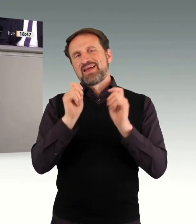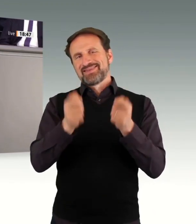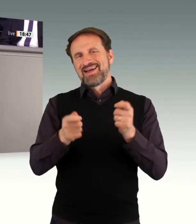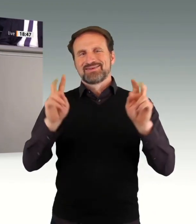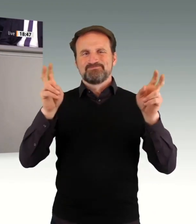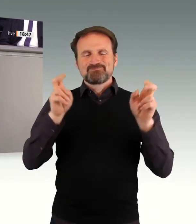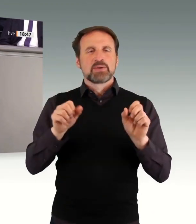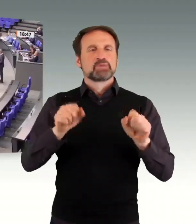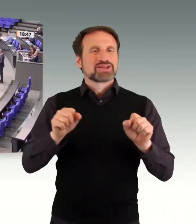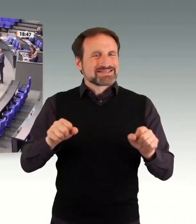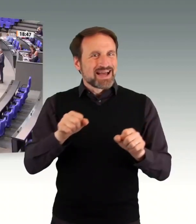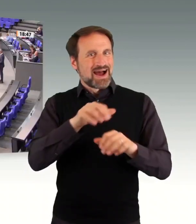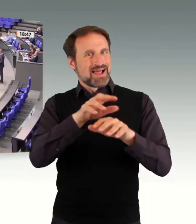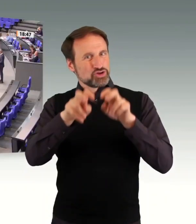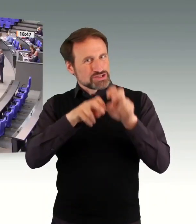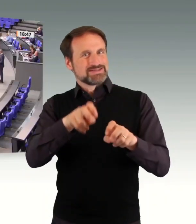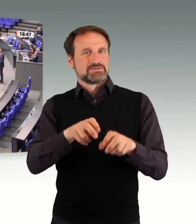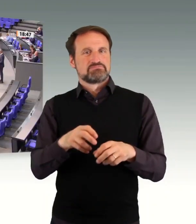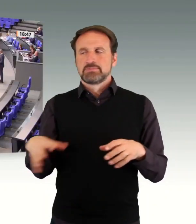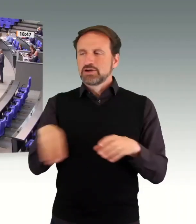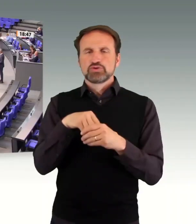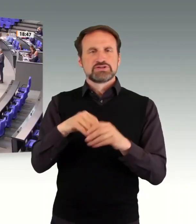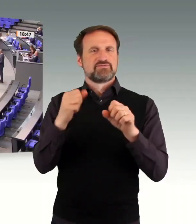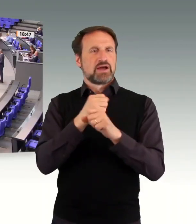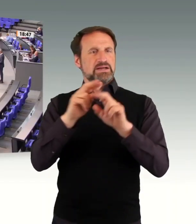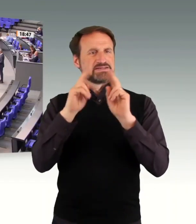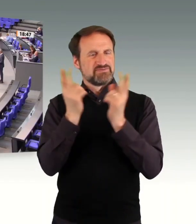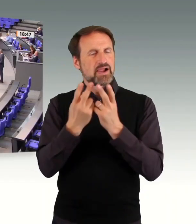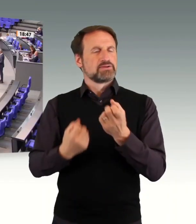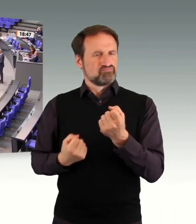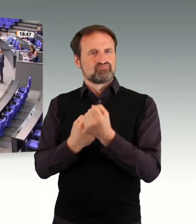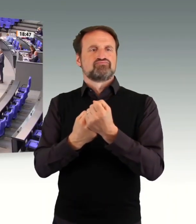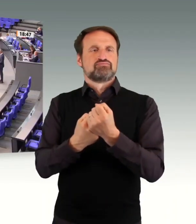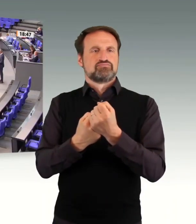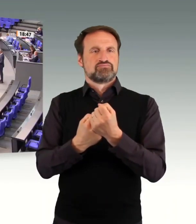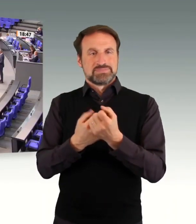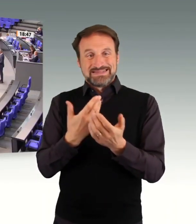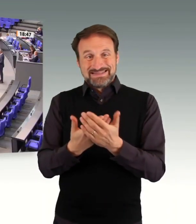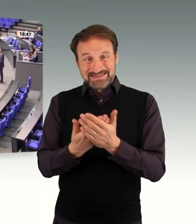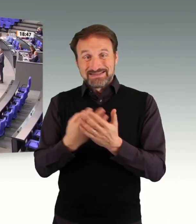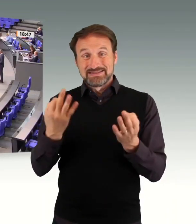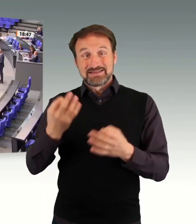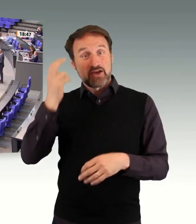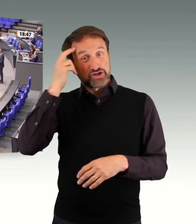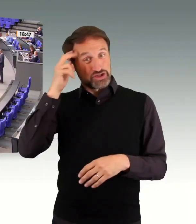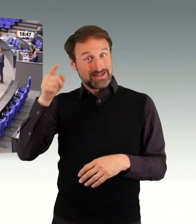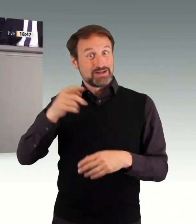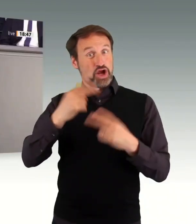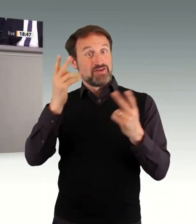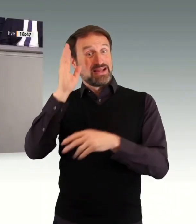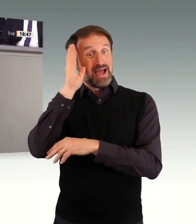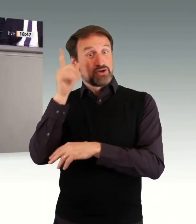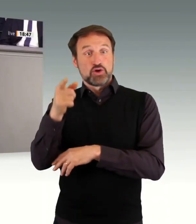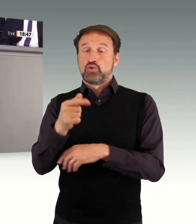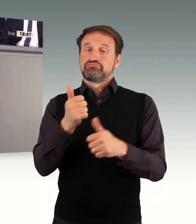wie Forrest Gump seine Potenziale nutzen konnte